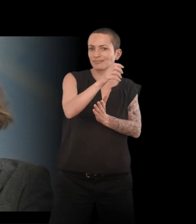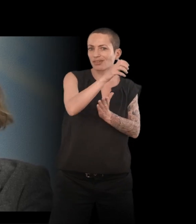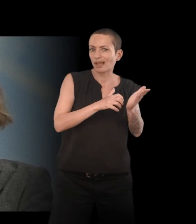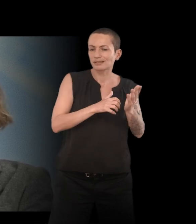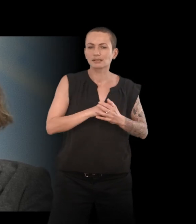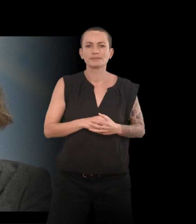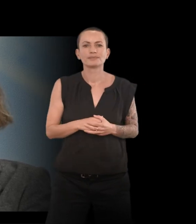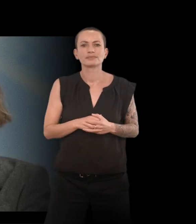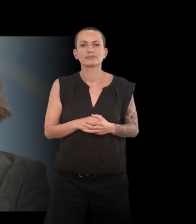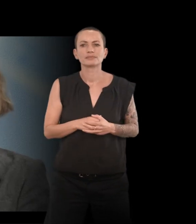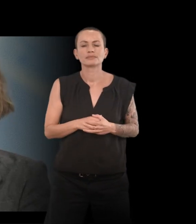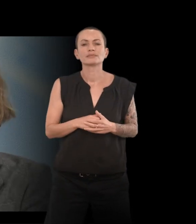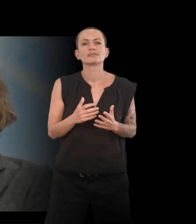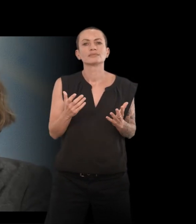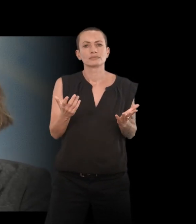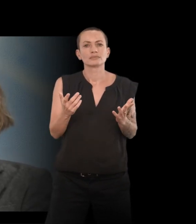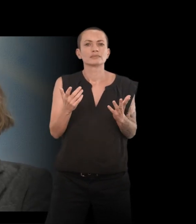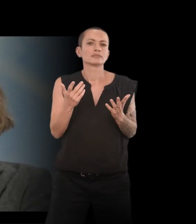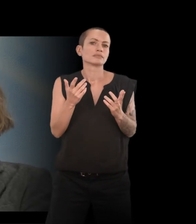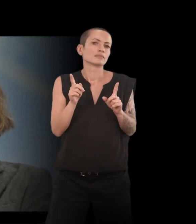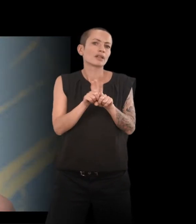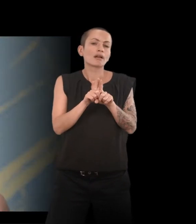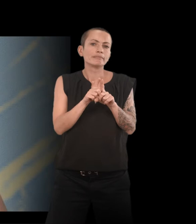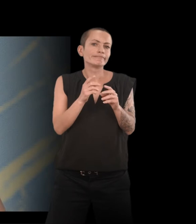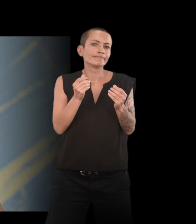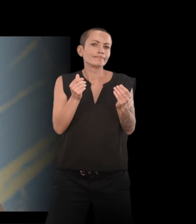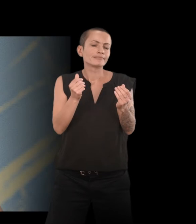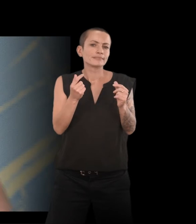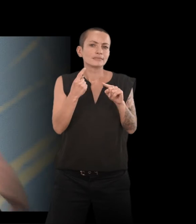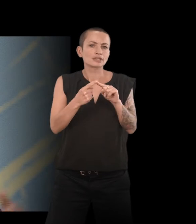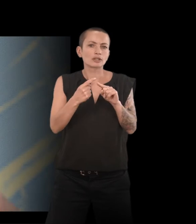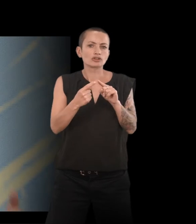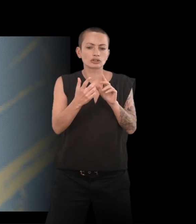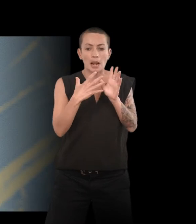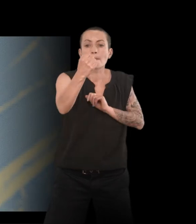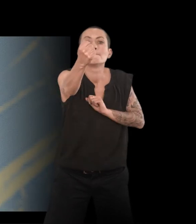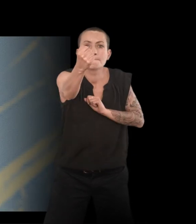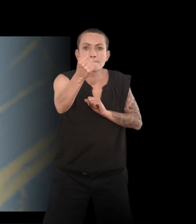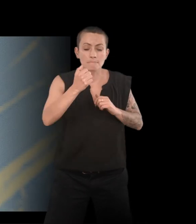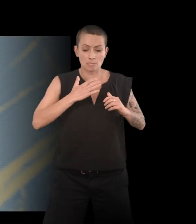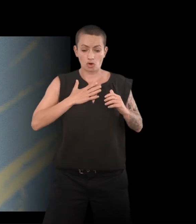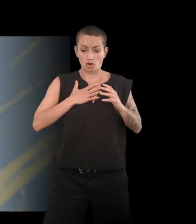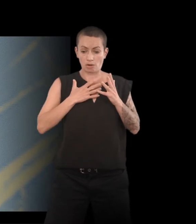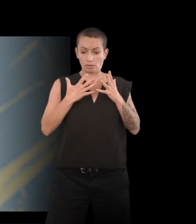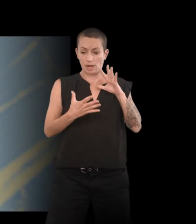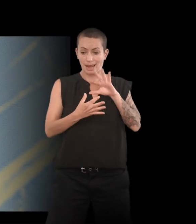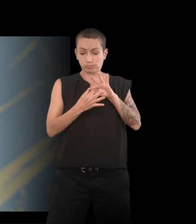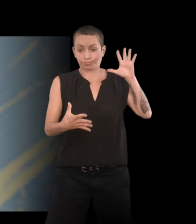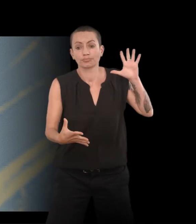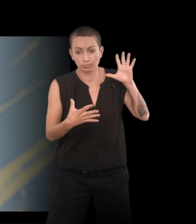C'est quand même une expérience un peu de dépossession, de désappropriation de son propre corps. Et dans l'écriture, y a